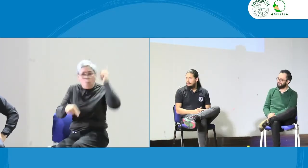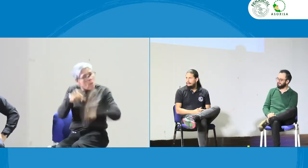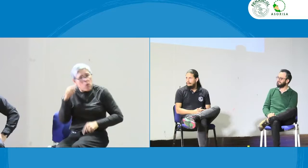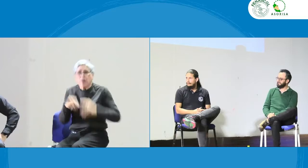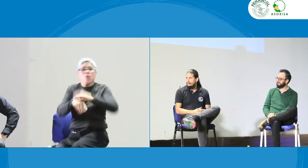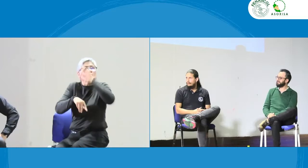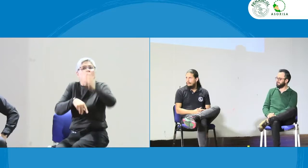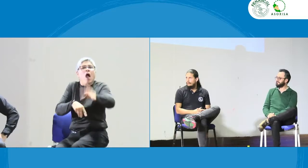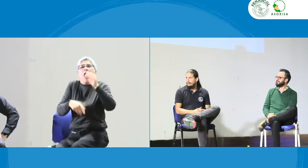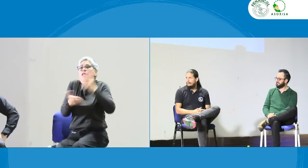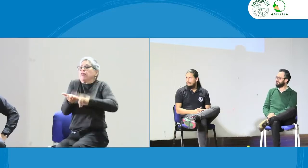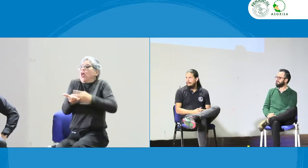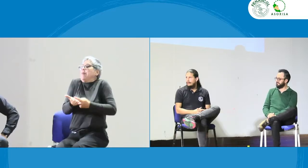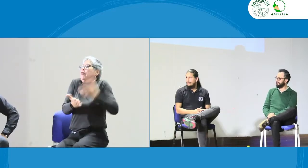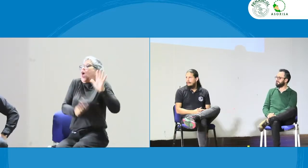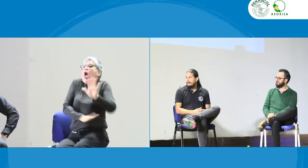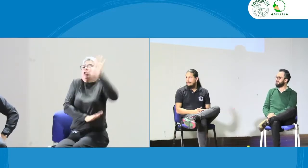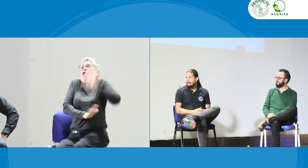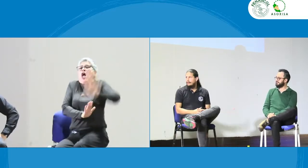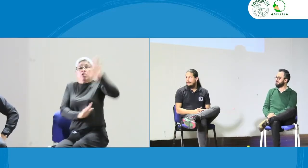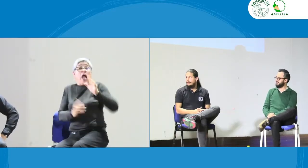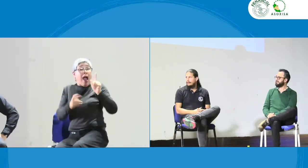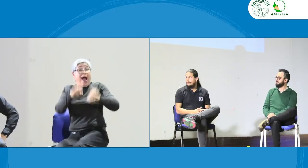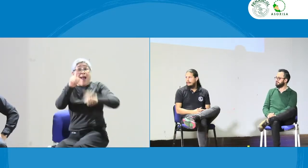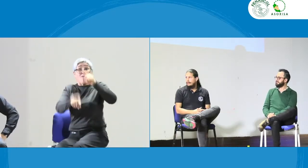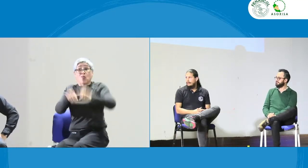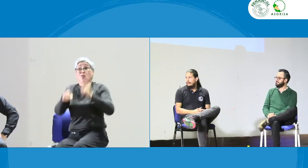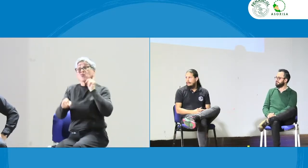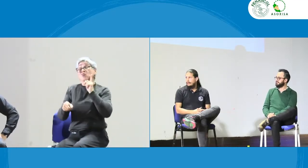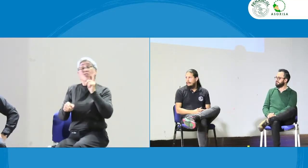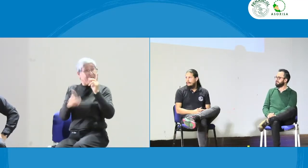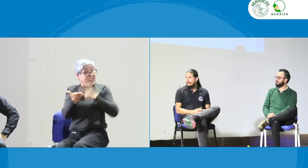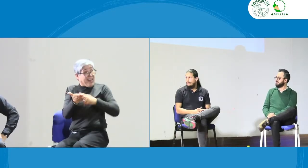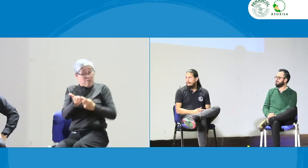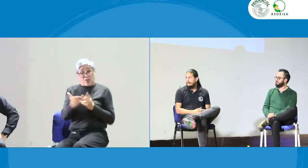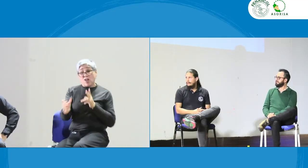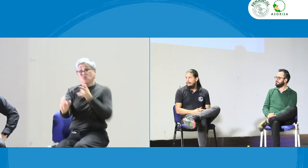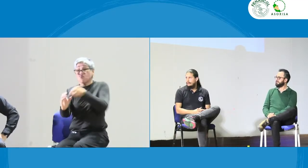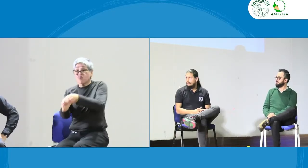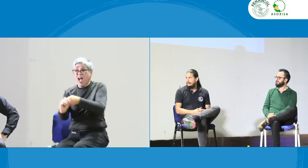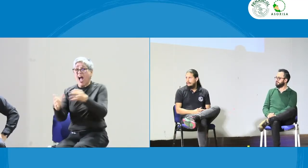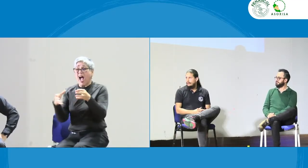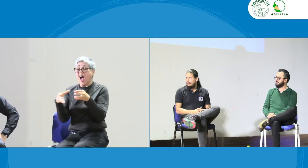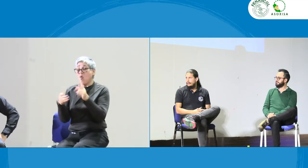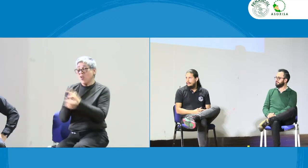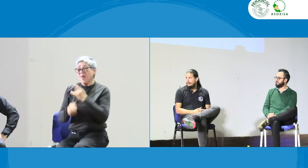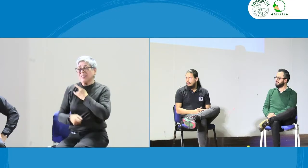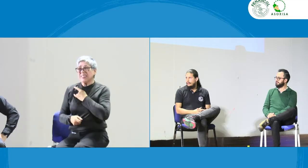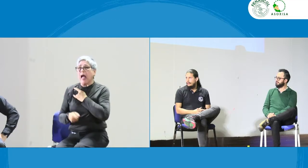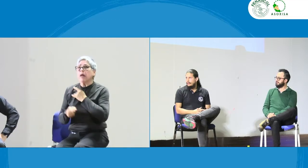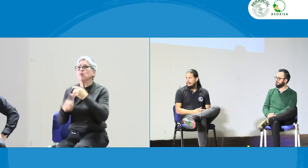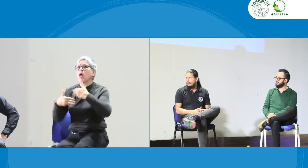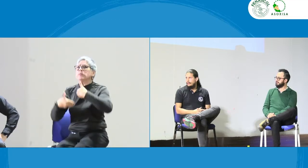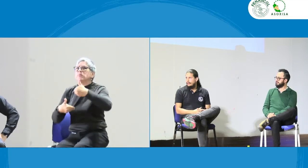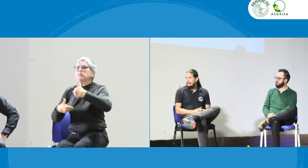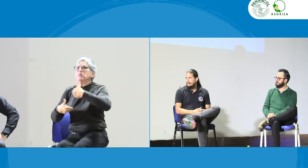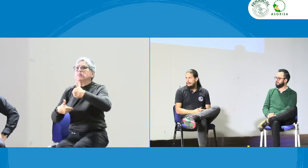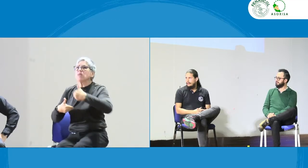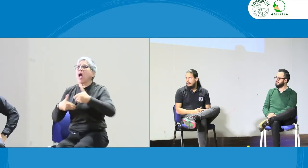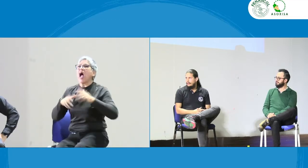puede simplemente dejar hacia la marrilla y yo he visto que hay algunos intérpretes que